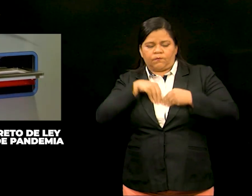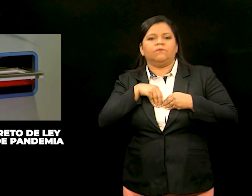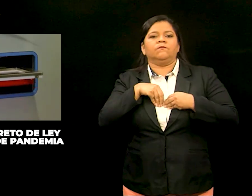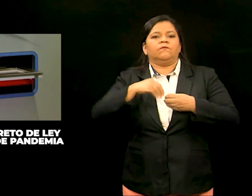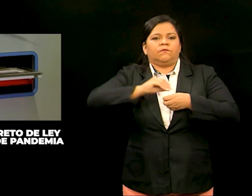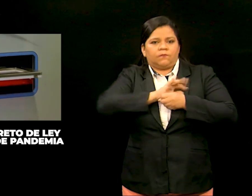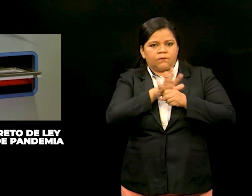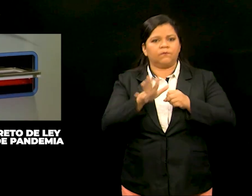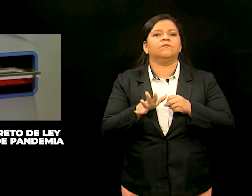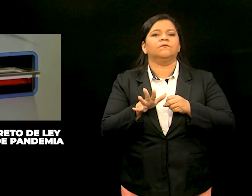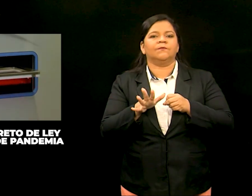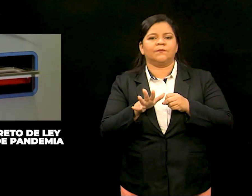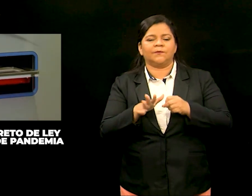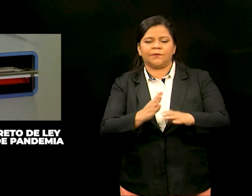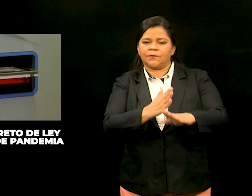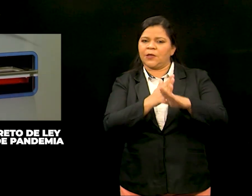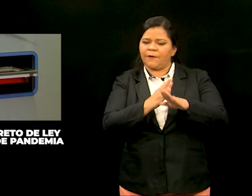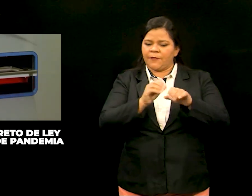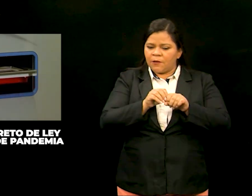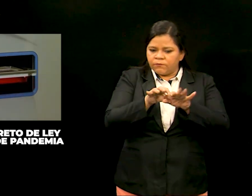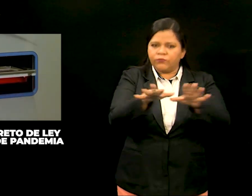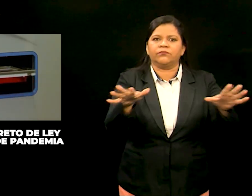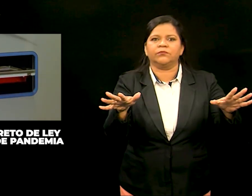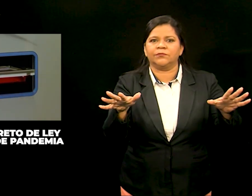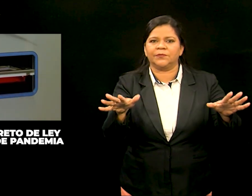para contener la propagación del coronavirus.